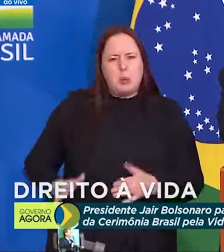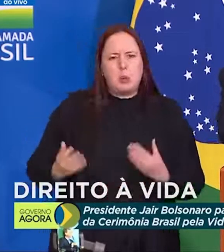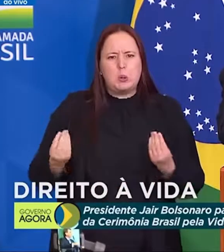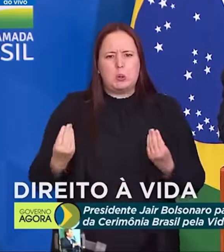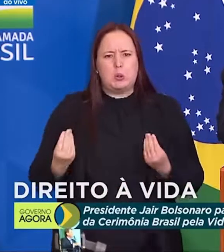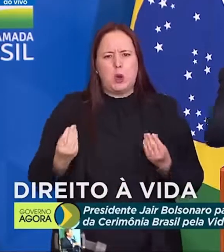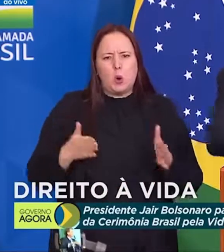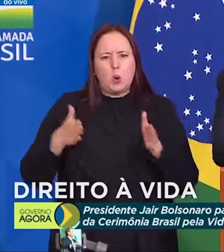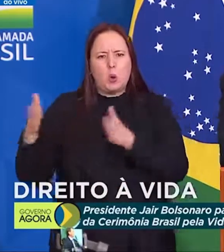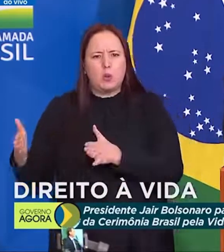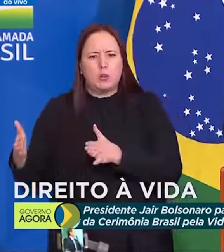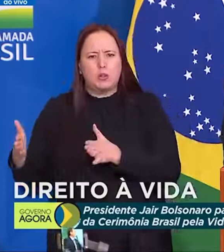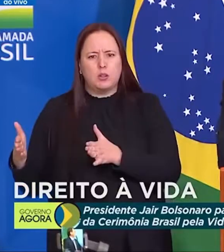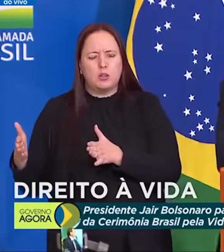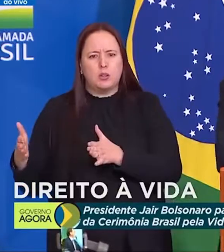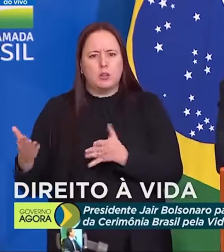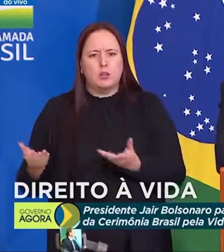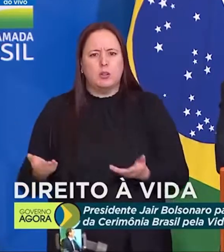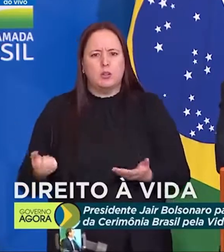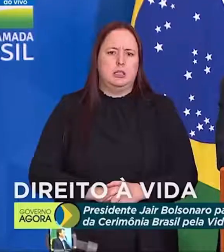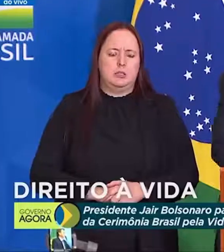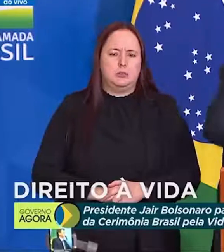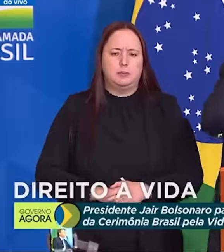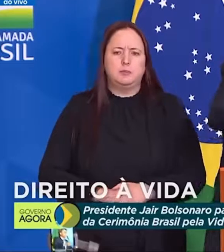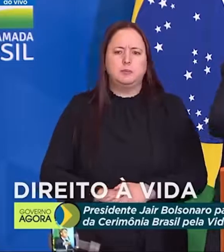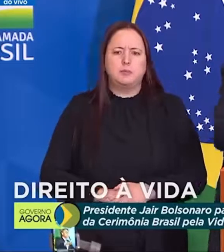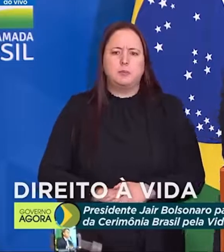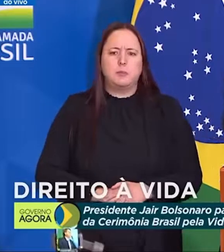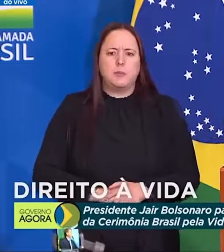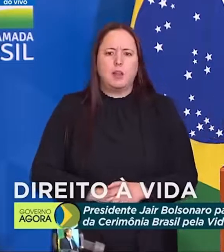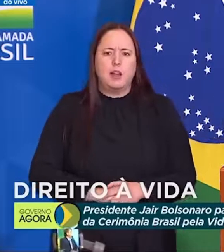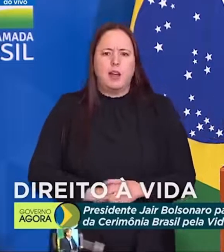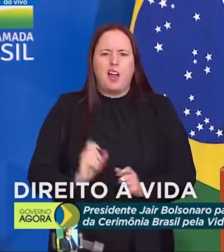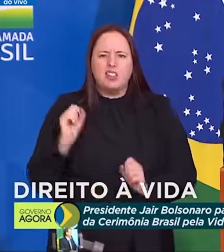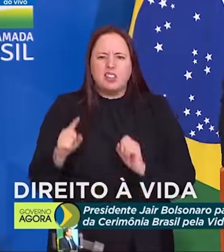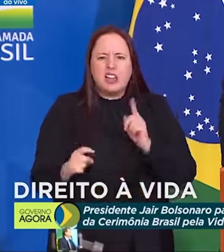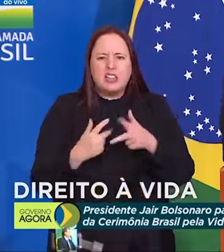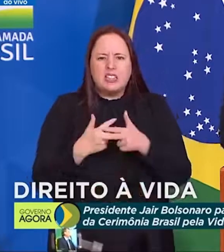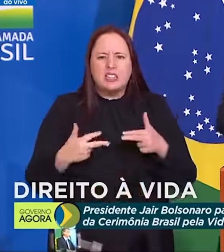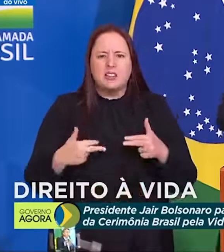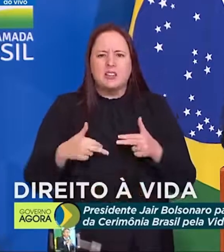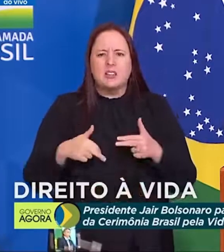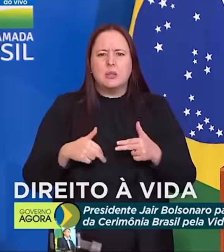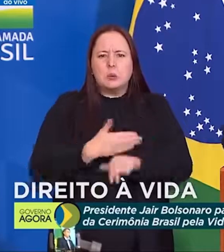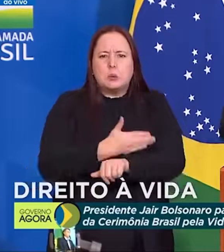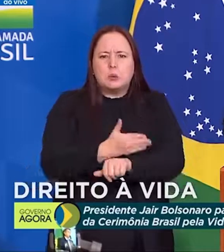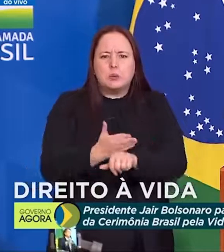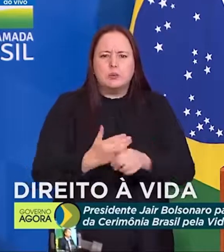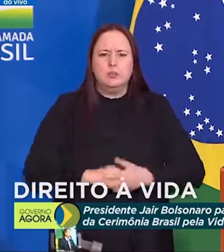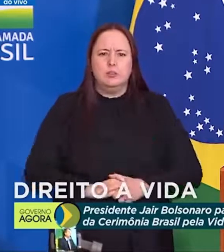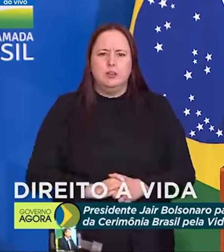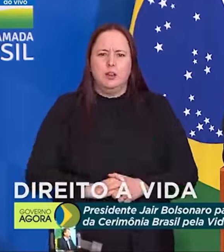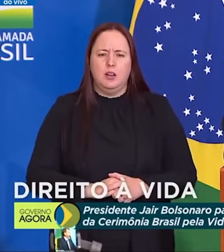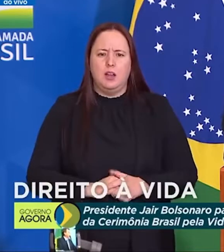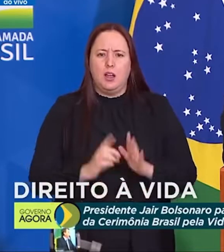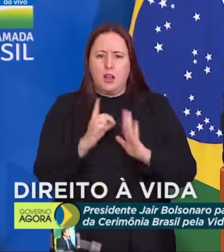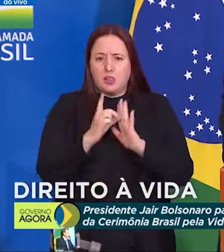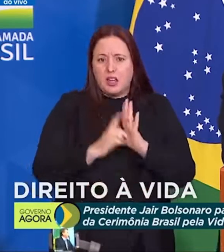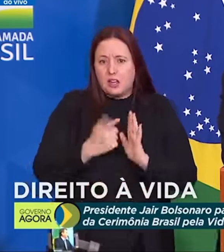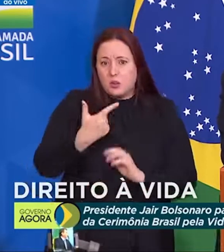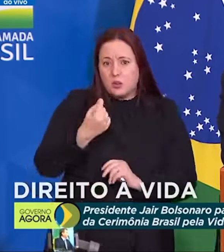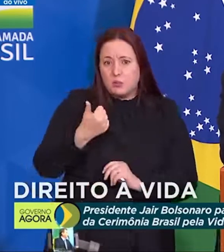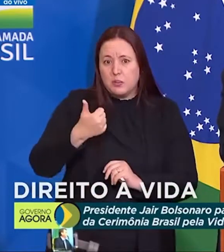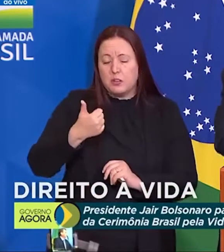forma escancarada ataca os valores familiares o tempo todo como o decreto de 2009